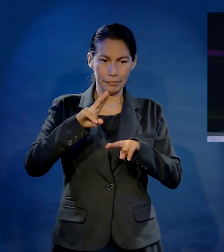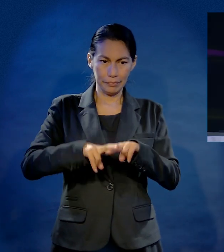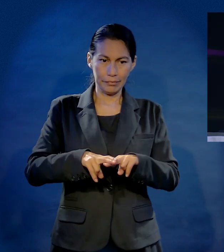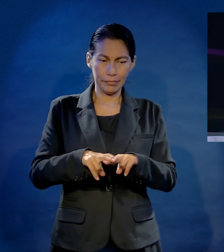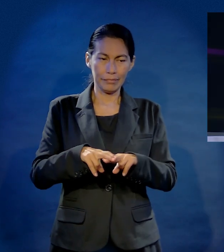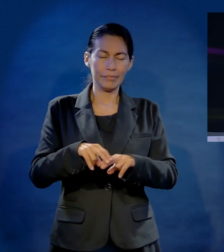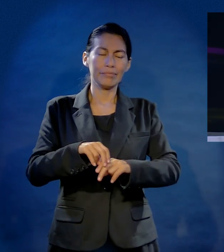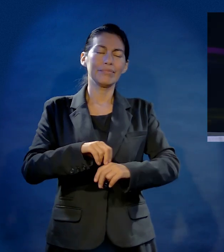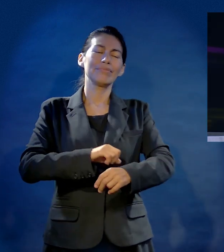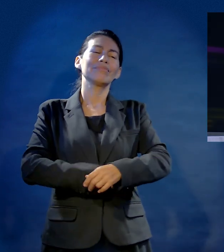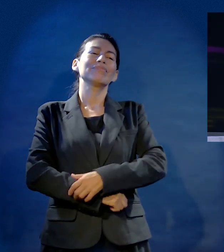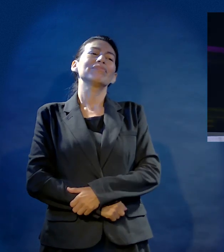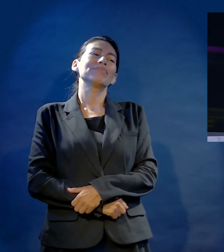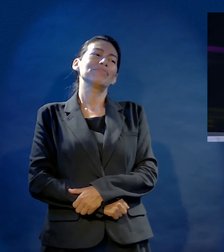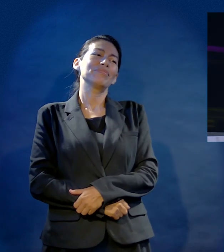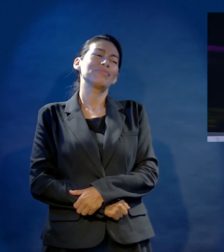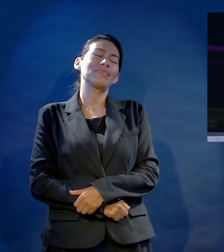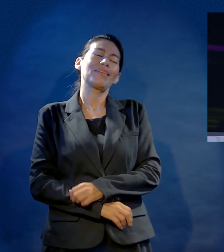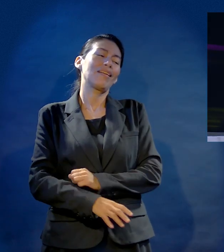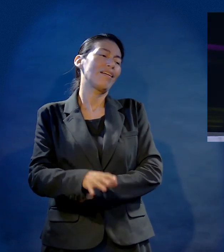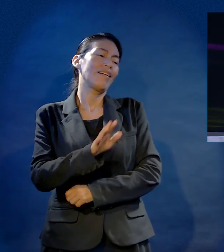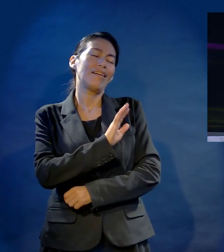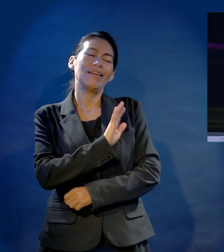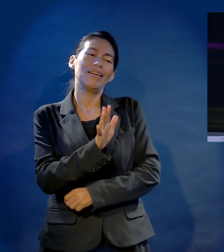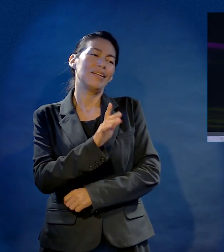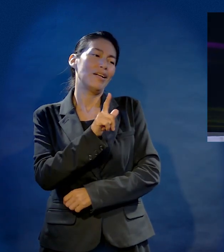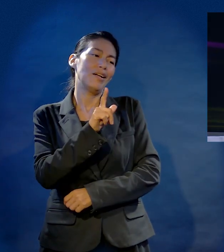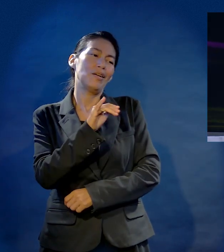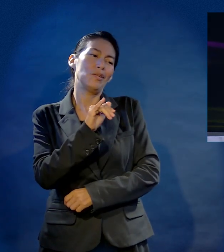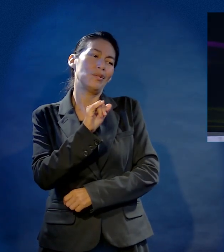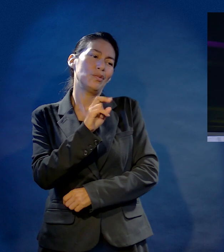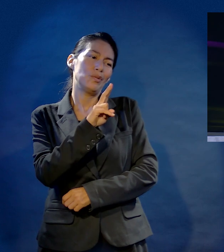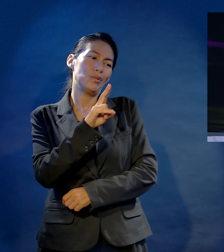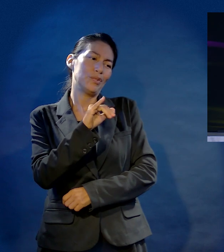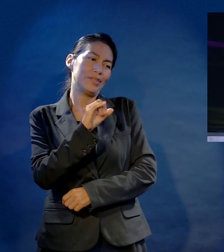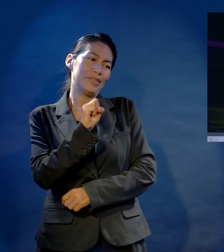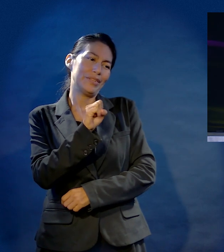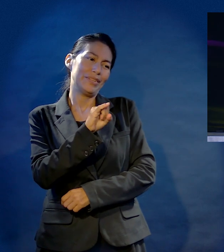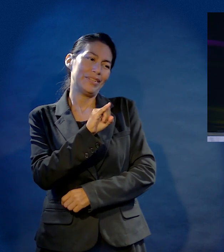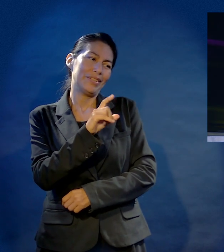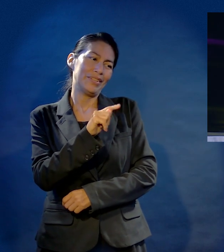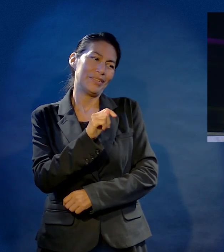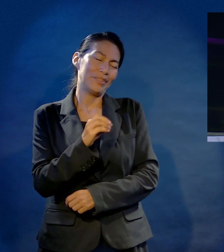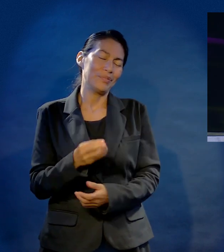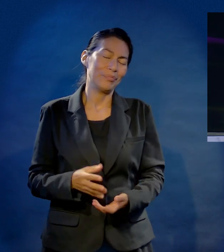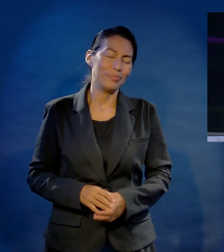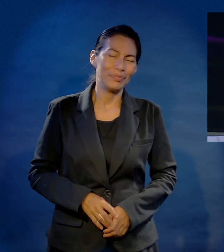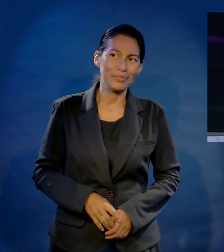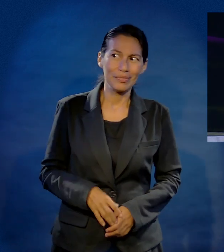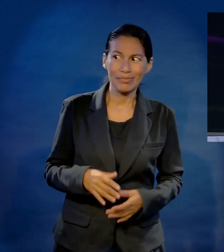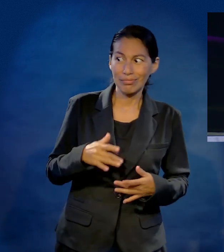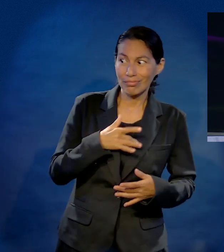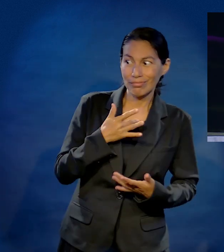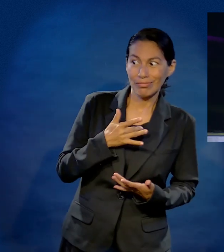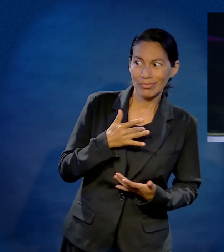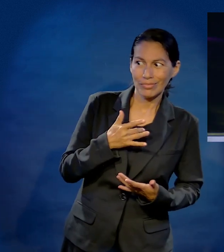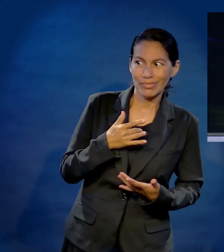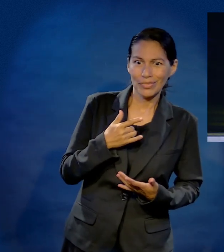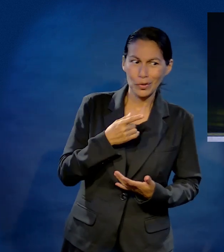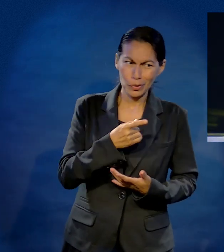me acuerdo bien. Me dice, ay, Luisito. ya es su estilo, de su estilo ya es motivador. Ay,